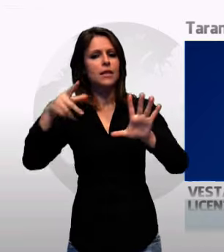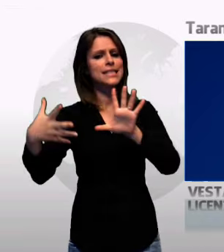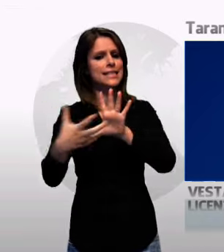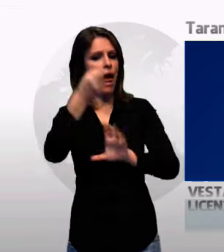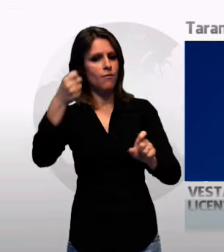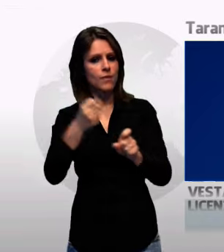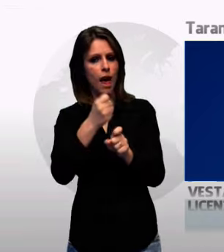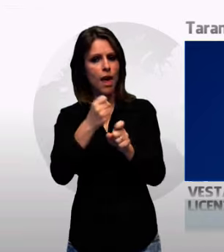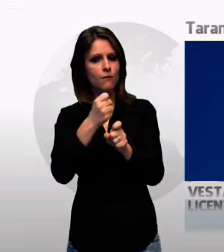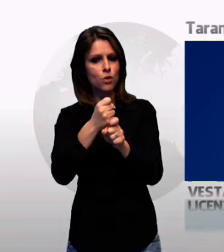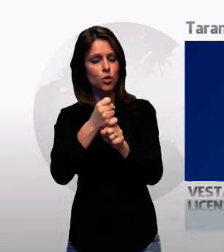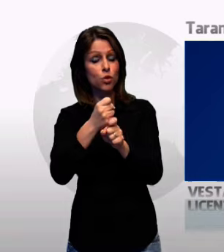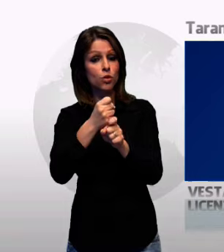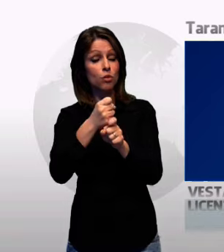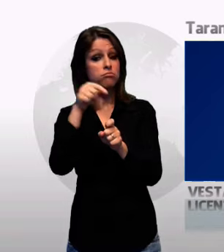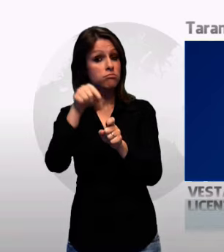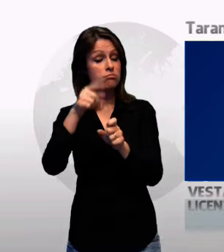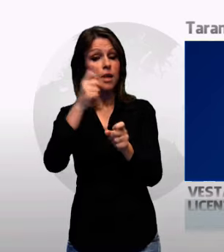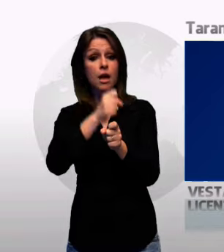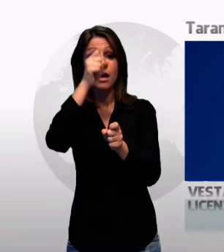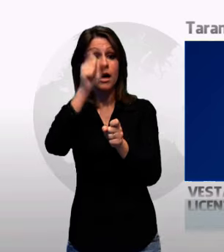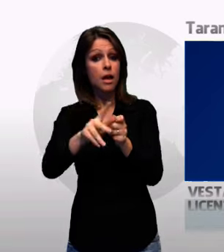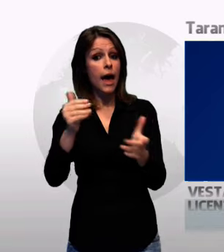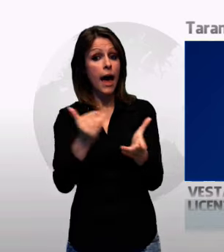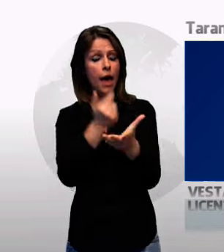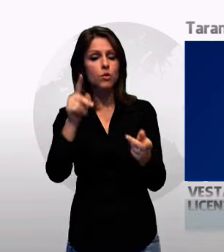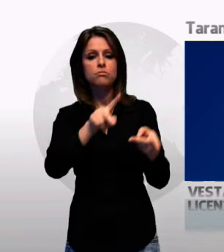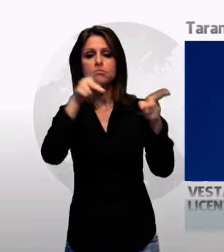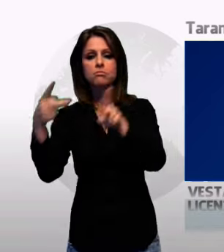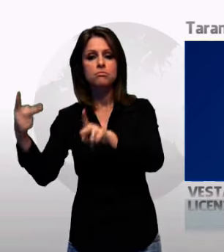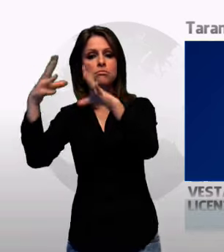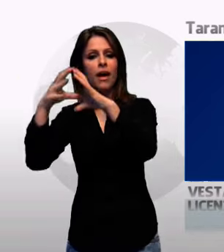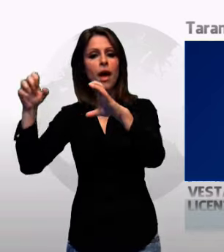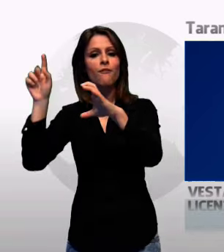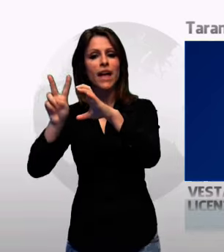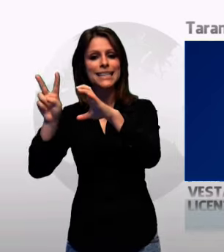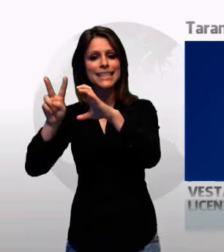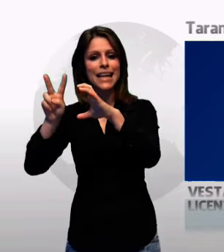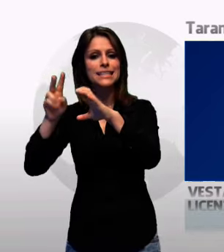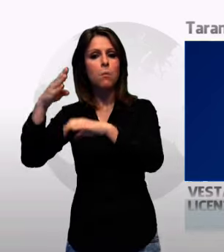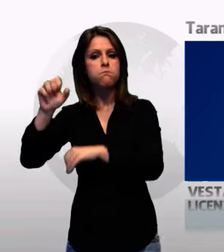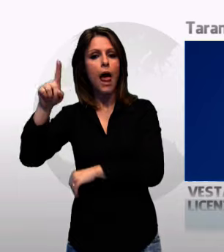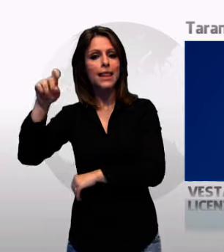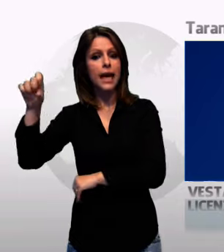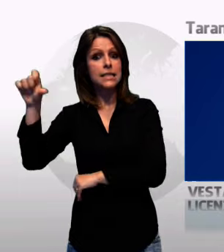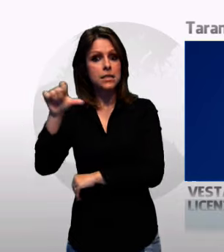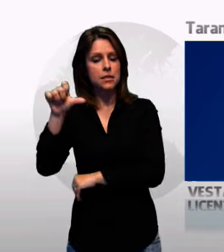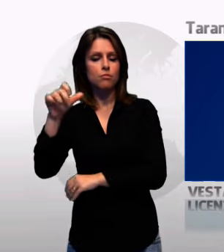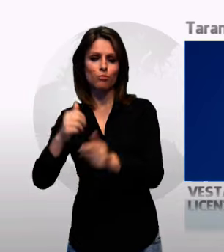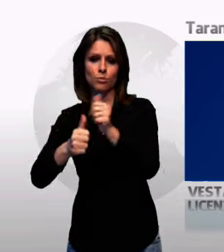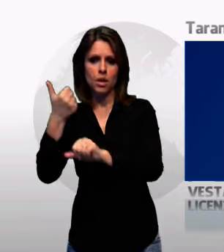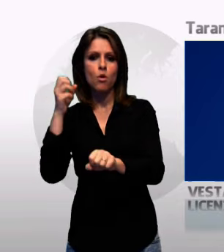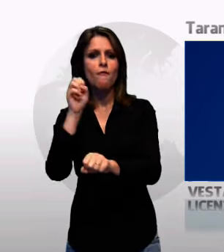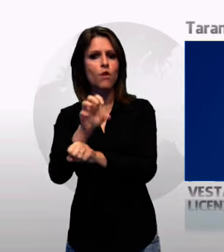licenziati saranno ricollocati nella Vestas Blades, previa adeguata formazione per occuparsi della nuova